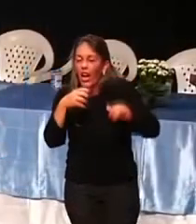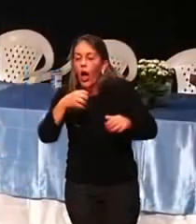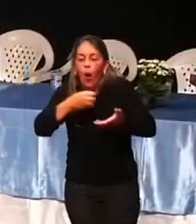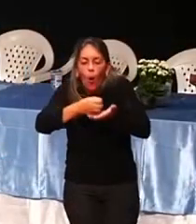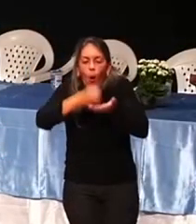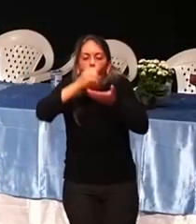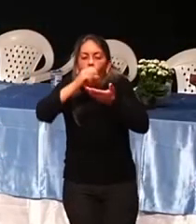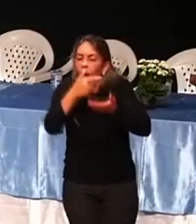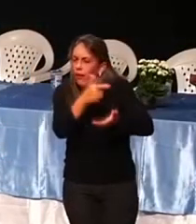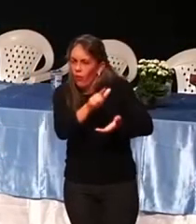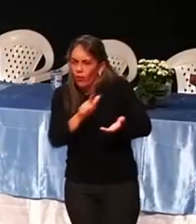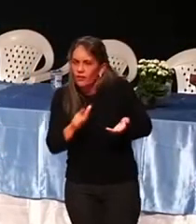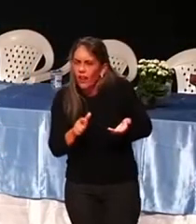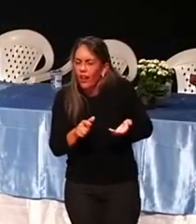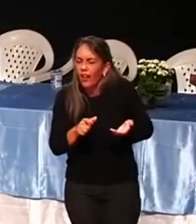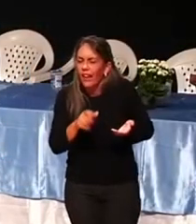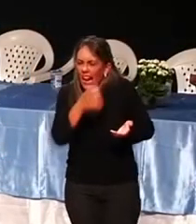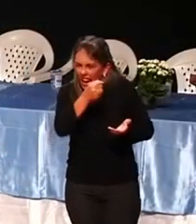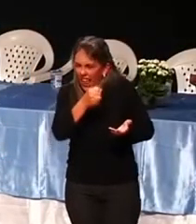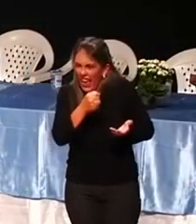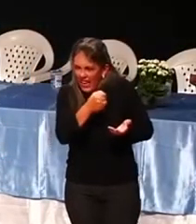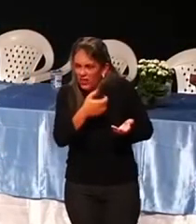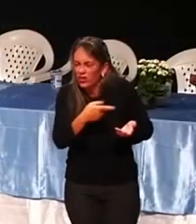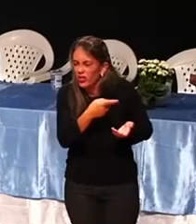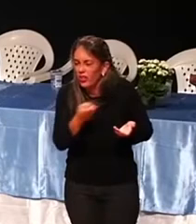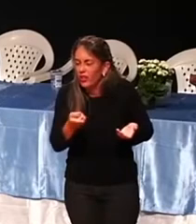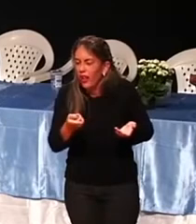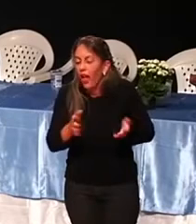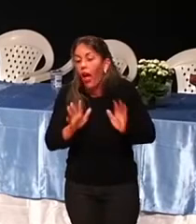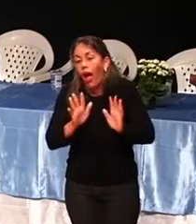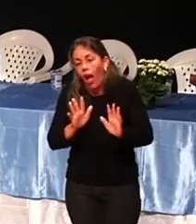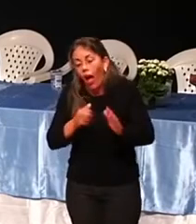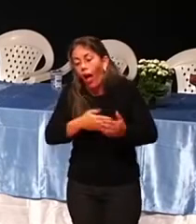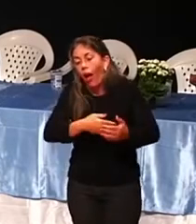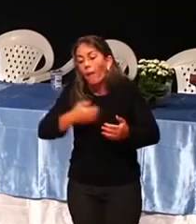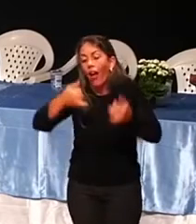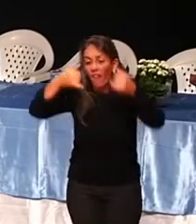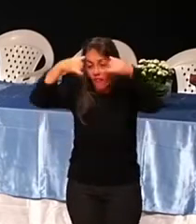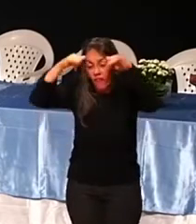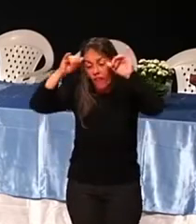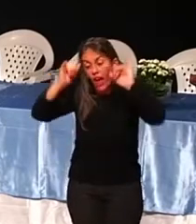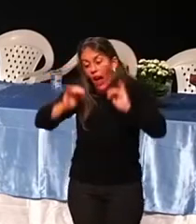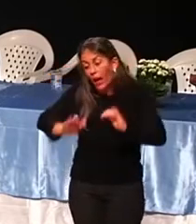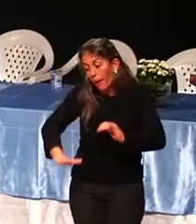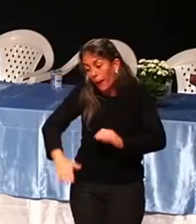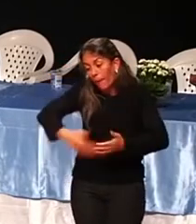Que vaca que é essa que toma leite? Ah, mas eu bezerro. Eu perguntei a vaca.